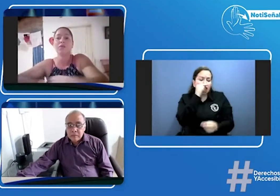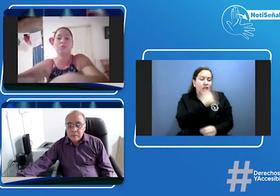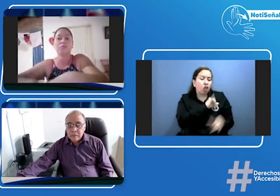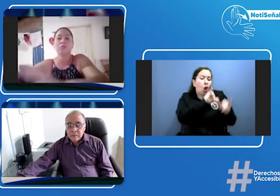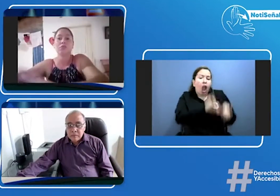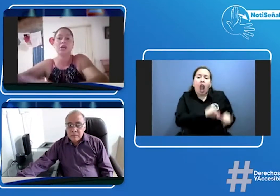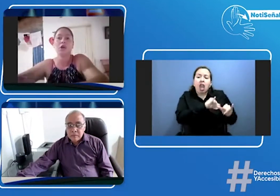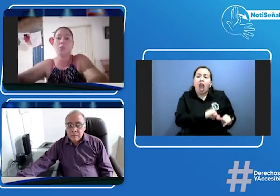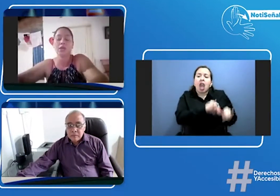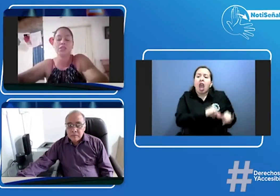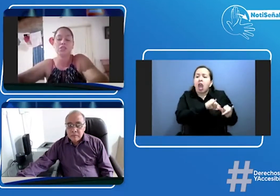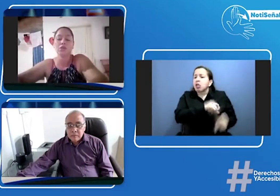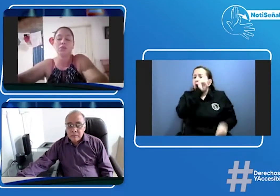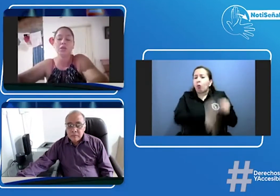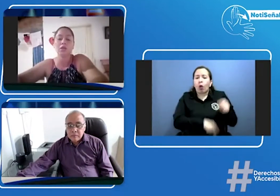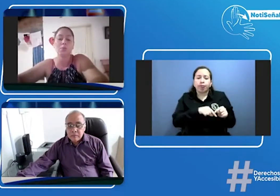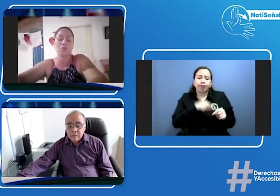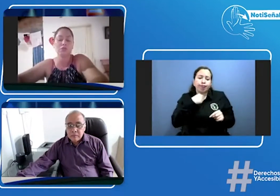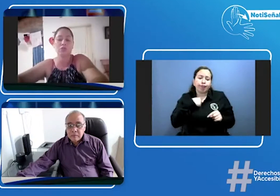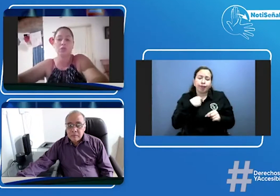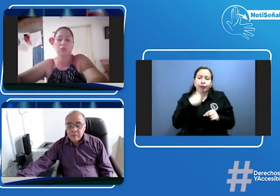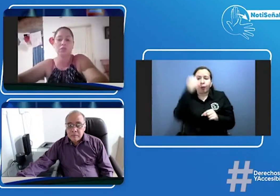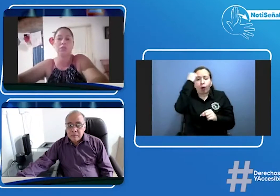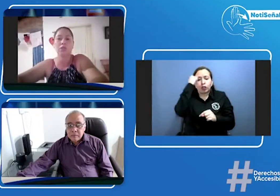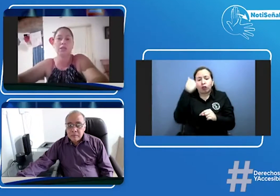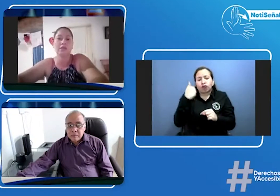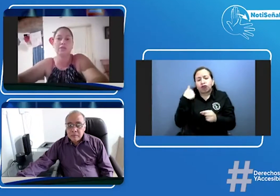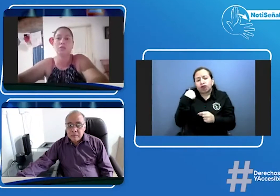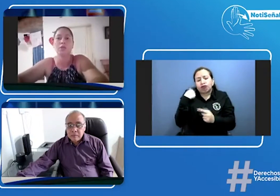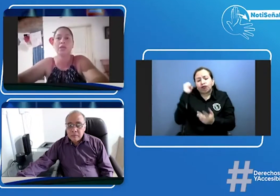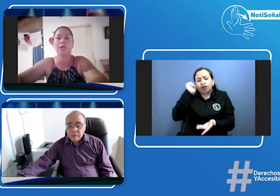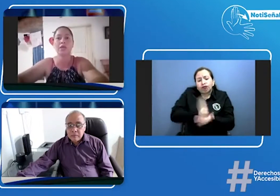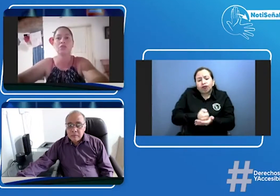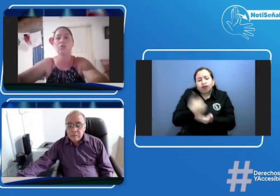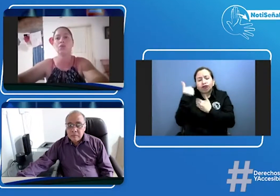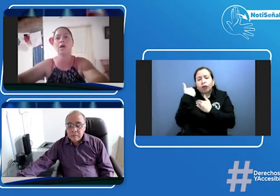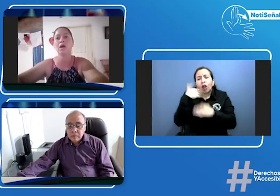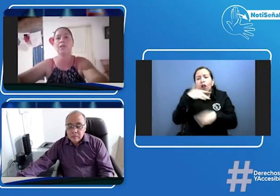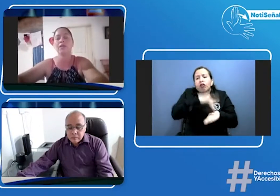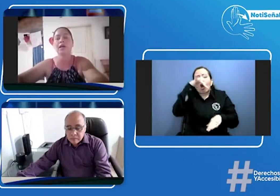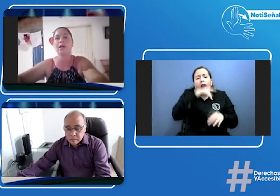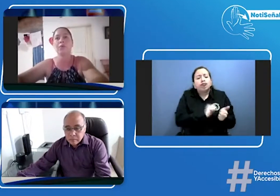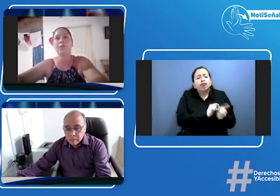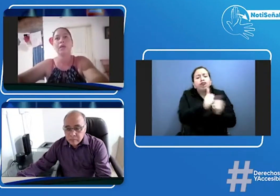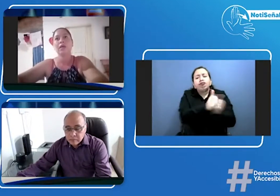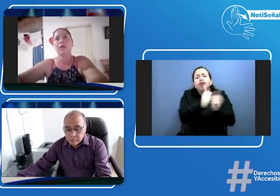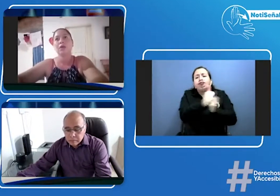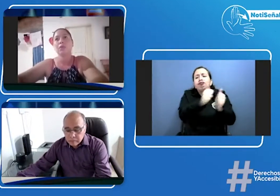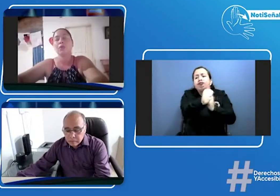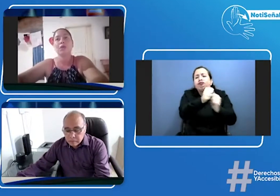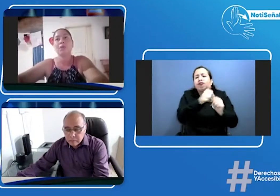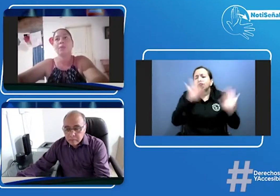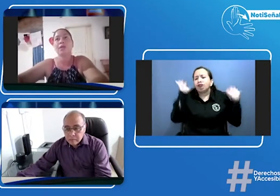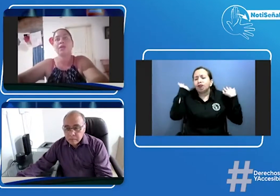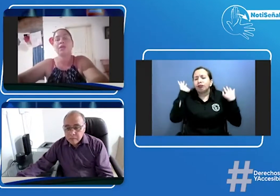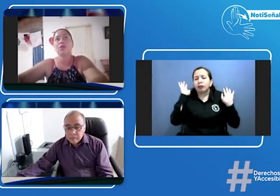es la obligación de los profesores no pueden quedar esos niños ahí estancados como tal no aprenden ellos no